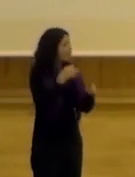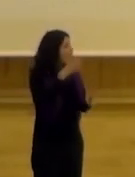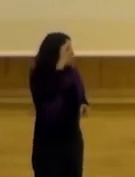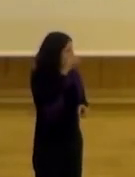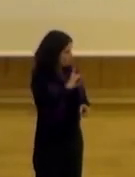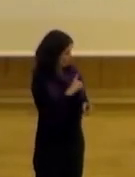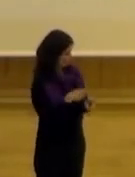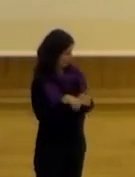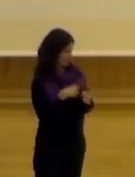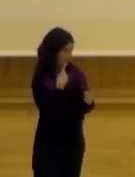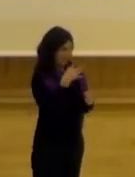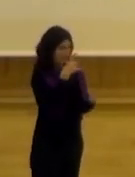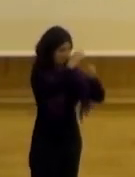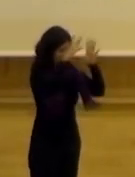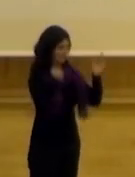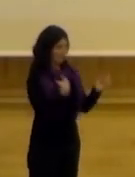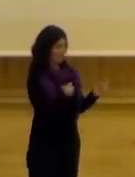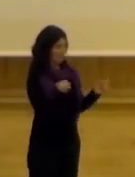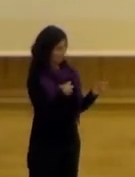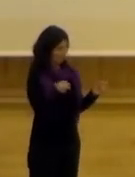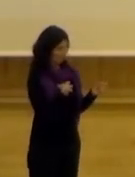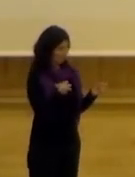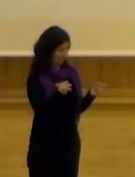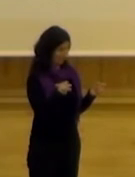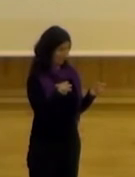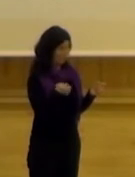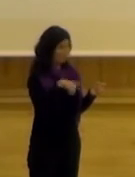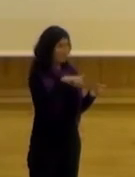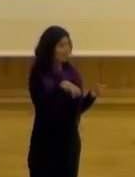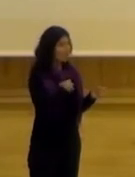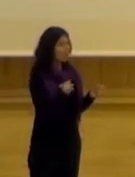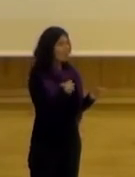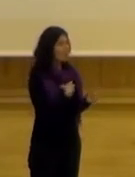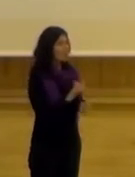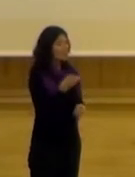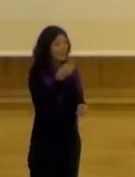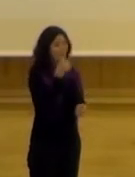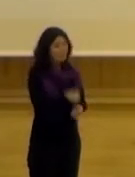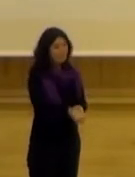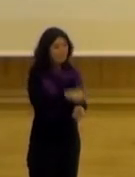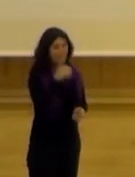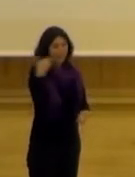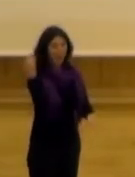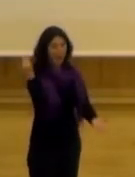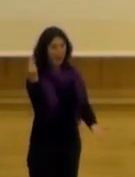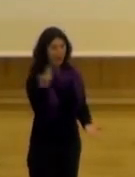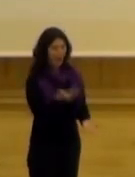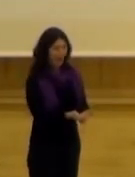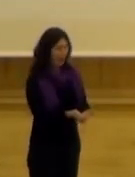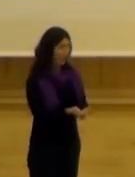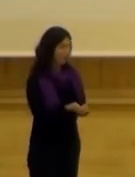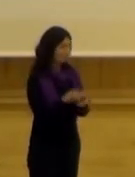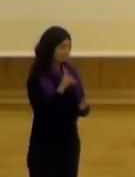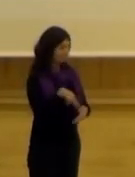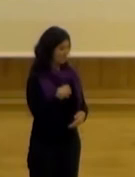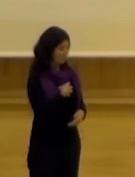de una sensación que tiene el funcionario público de ser un sujeto gris la sociedad suele verlo al funcionario público como un ser gris aburrido y